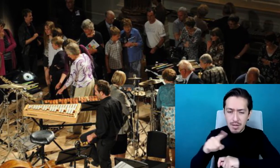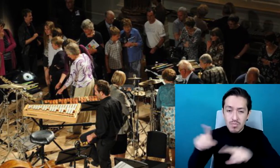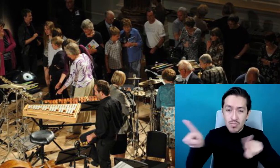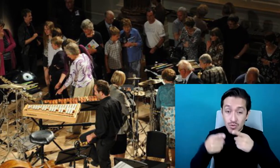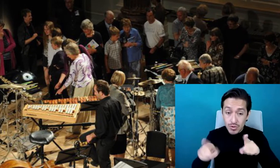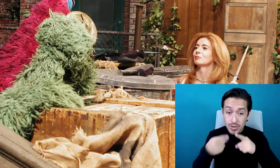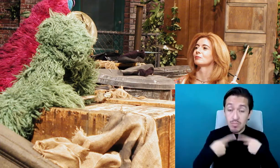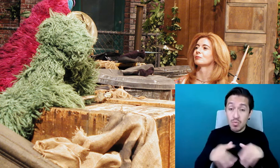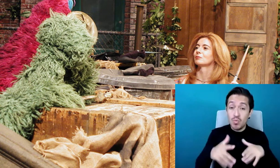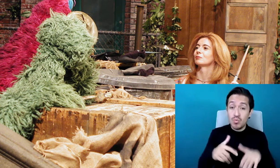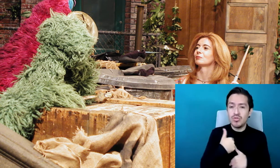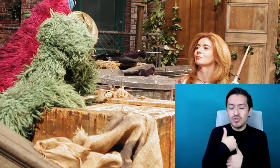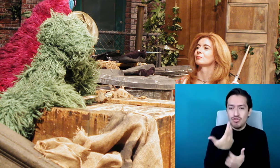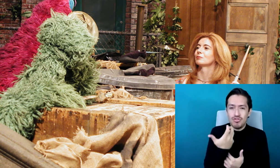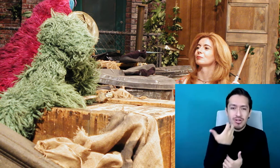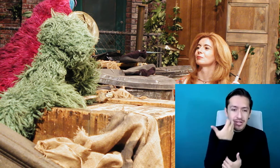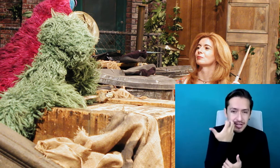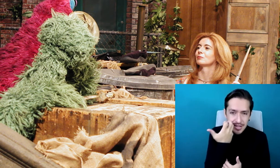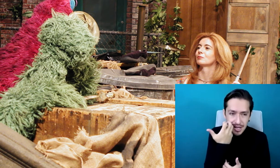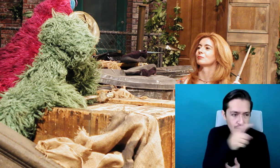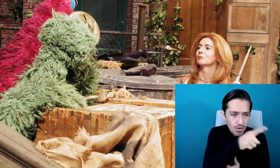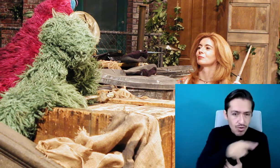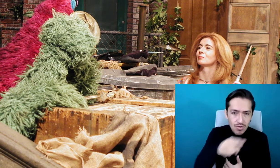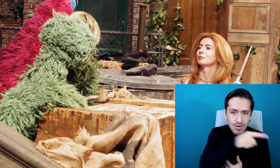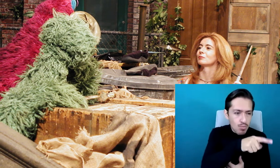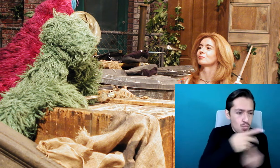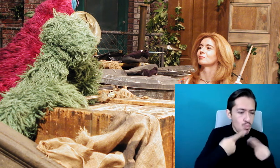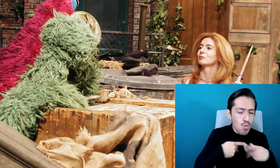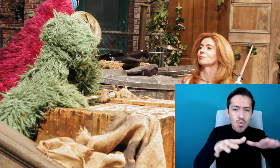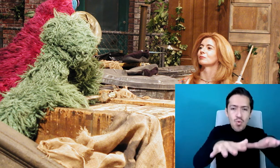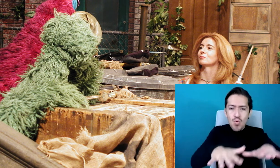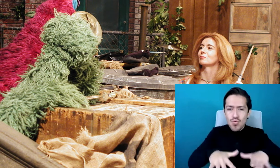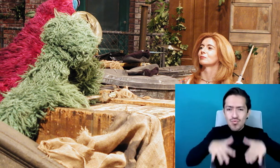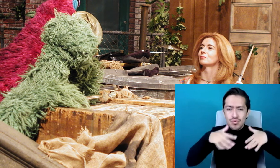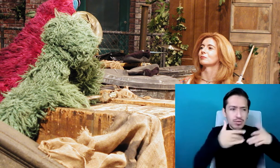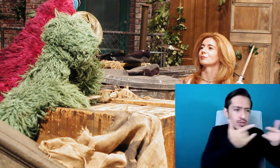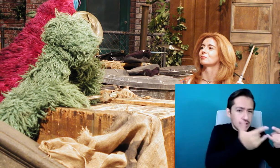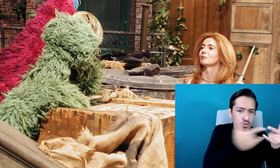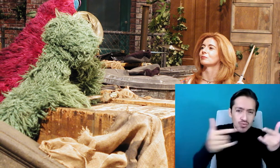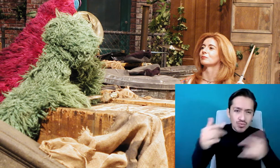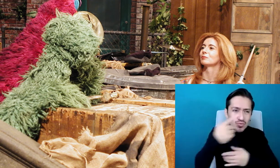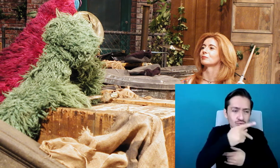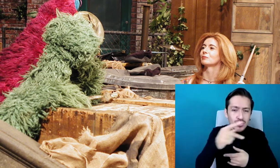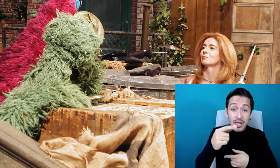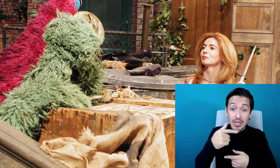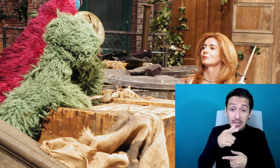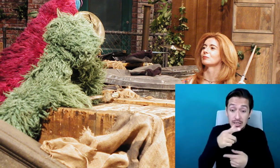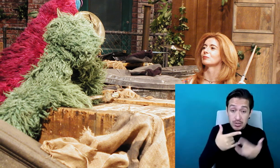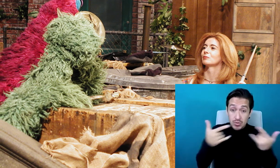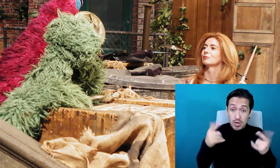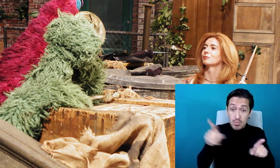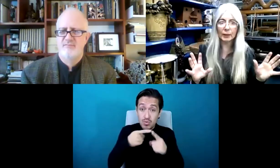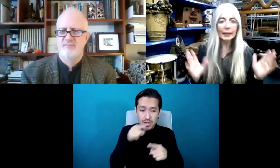quiero es entender la historia del público. Y también ellos quieren entender la historia de la música. Y eso